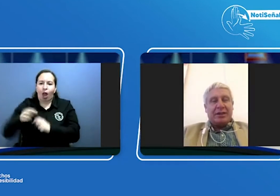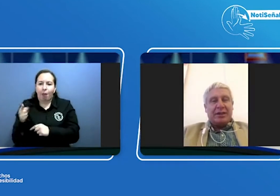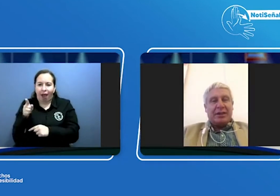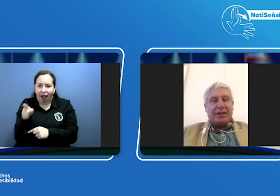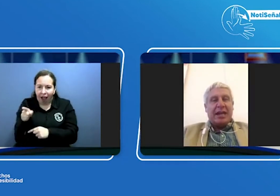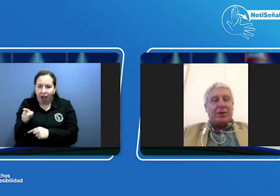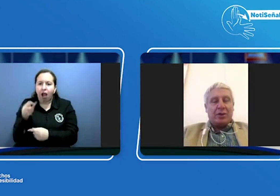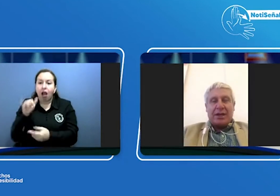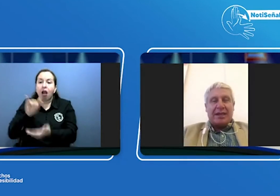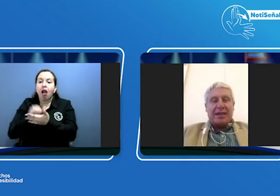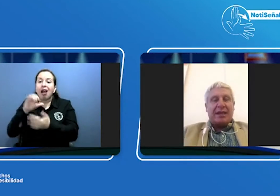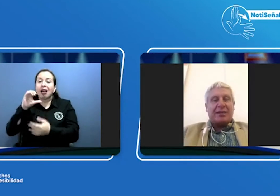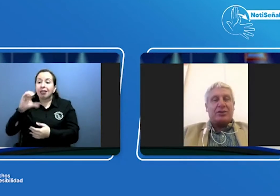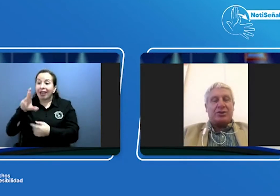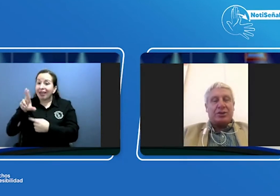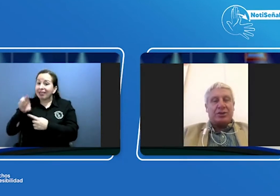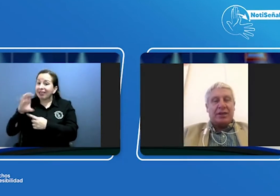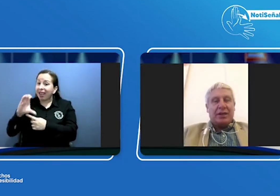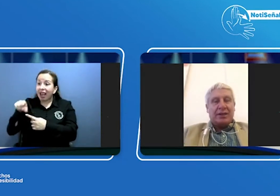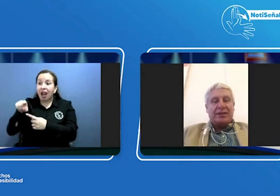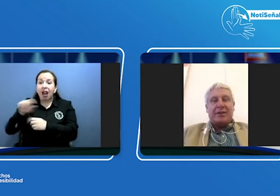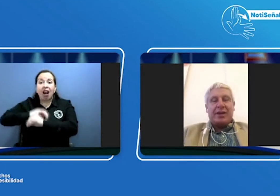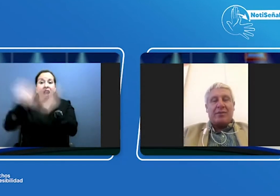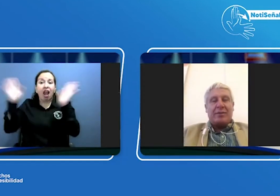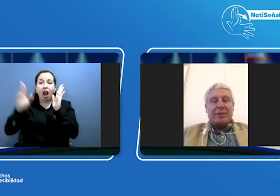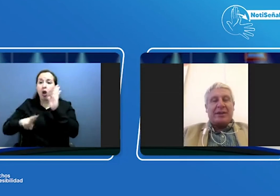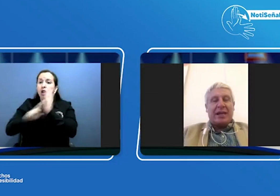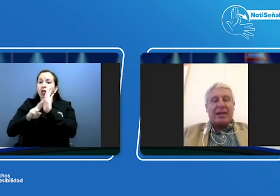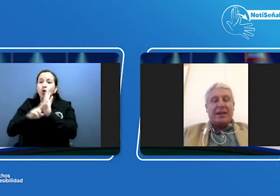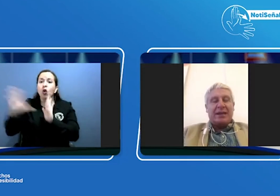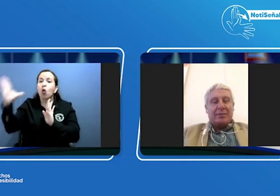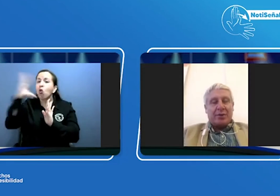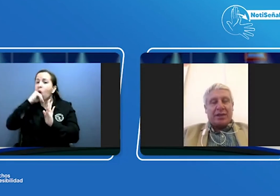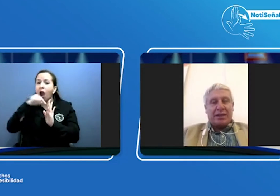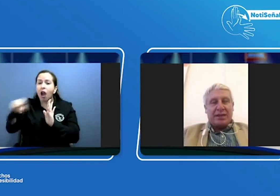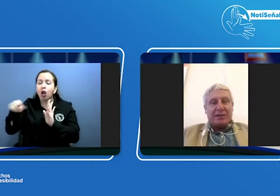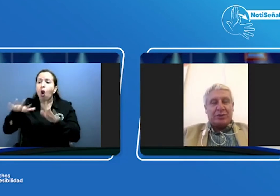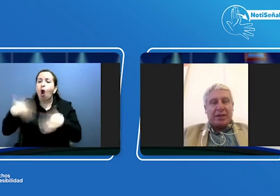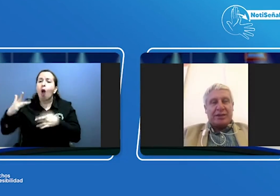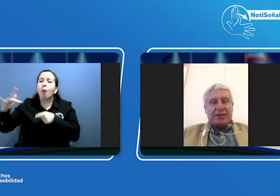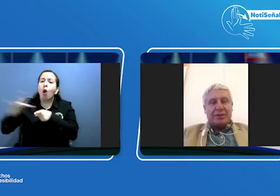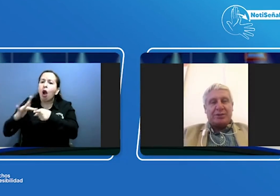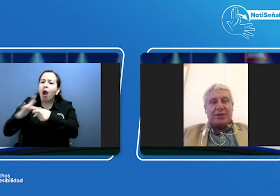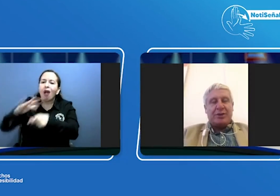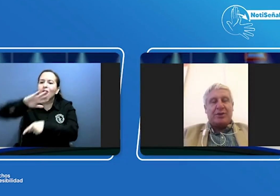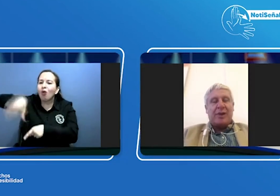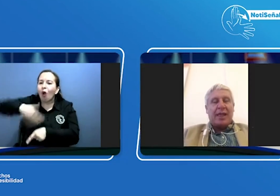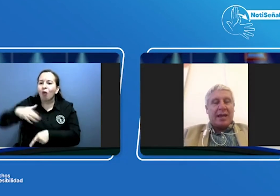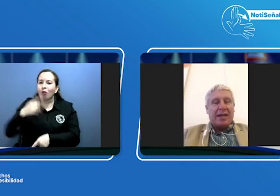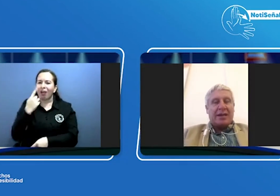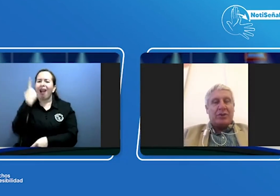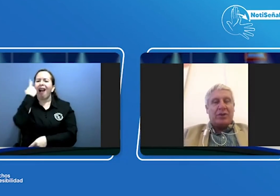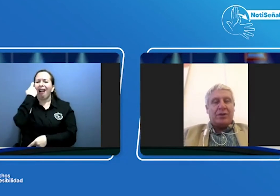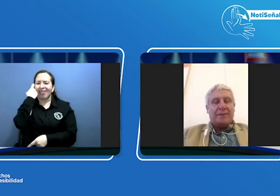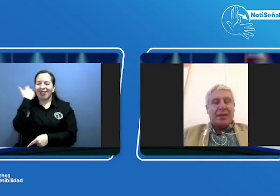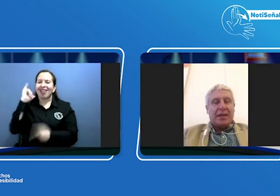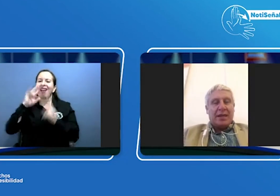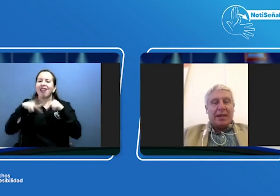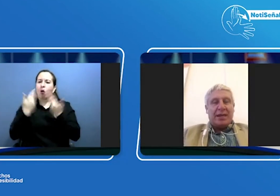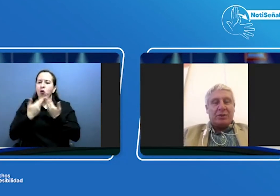la no claridad de la resolución ni sabía cómo implementarla porque ayer hicimos un ejercicio posterior a la reunión le dijimos a